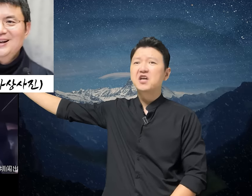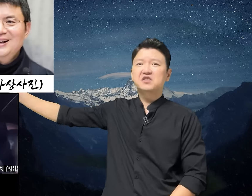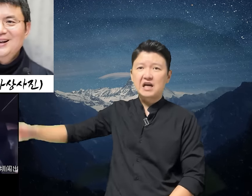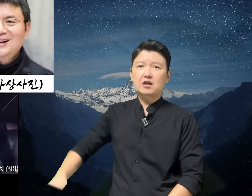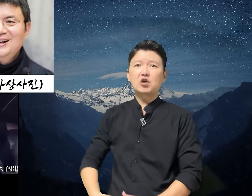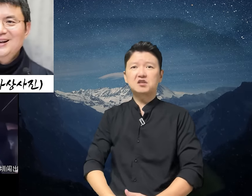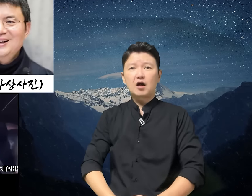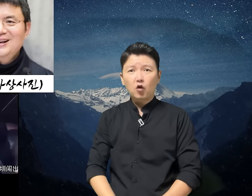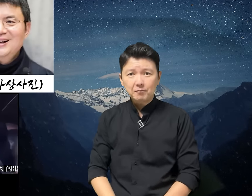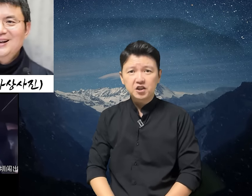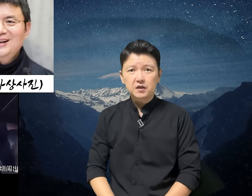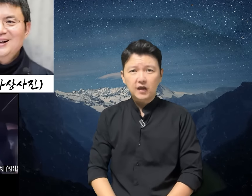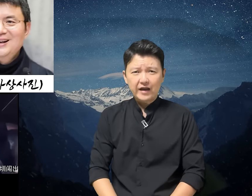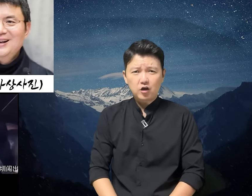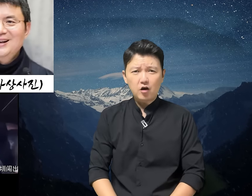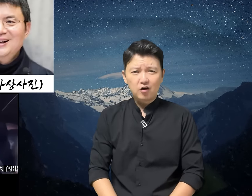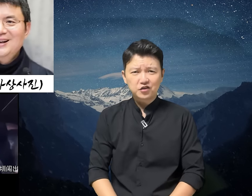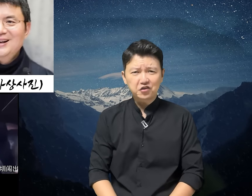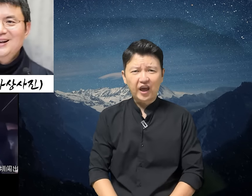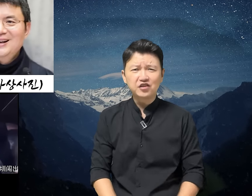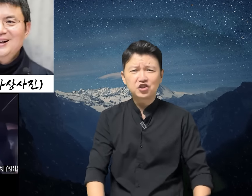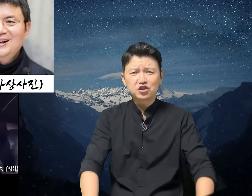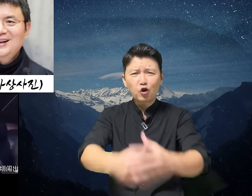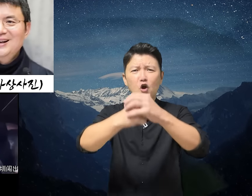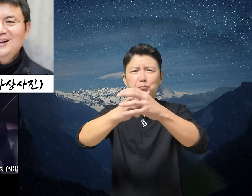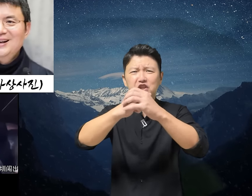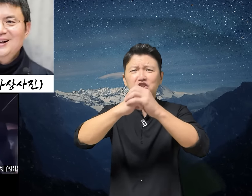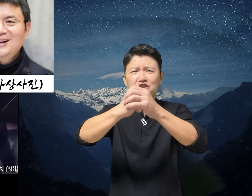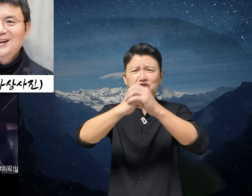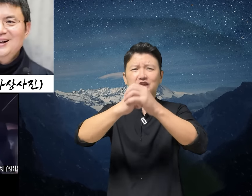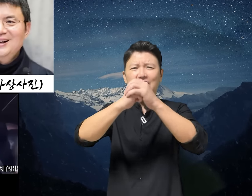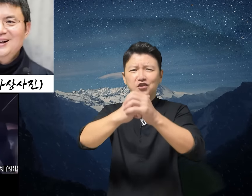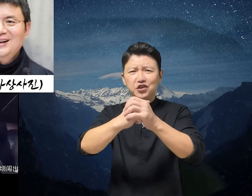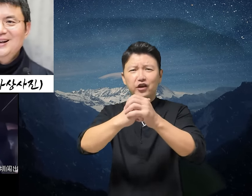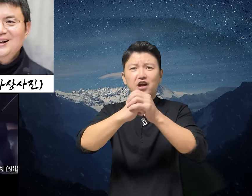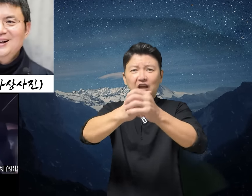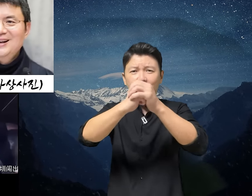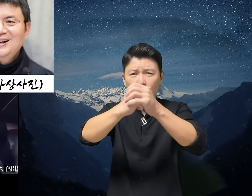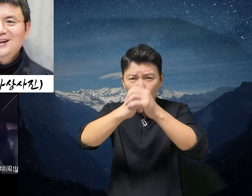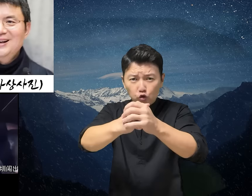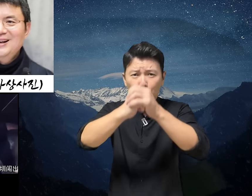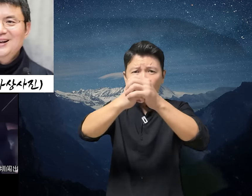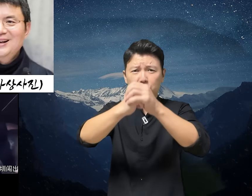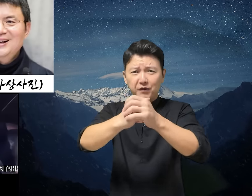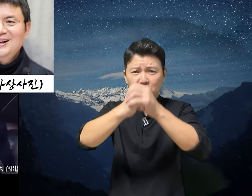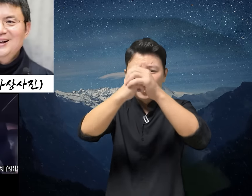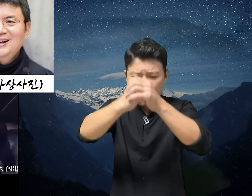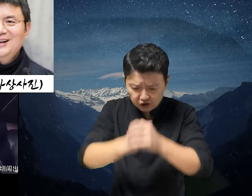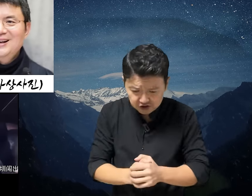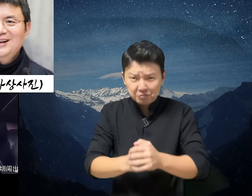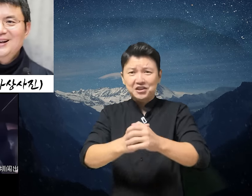찾아왔었다고 합니다. 딸거, 저 텐진시로 비즈니스를 가는 길에 딸거 얼굴 보고 싶어서 들렀습니다.